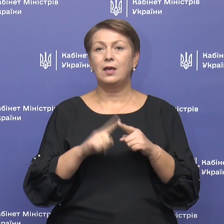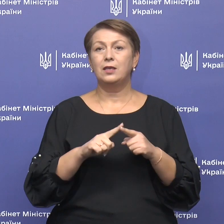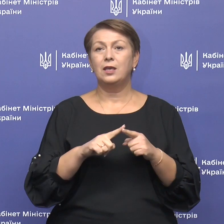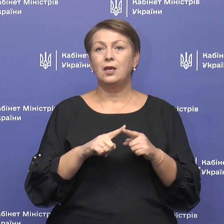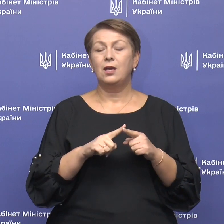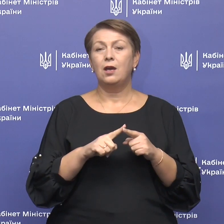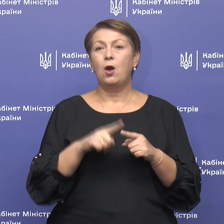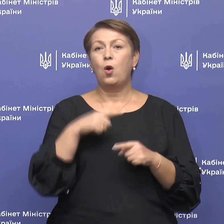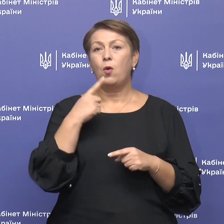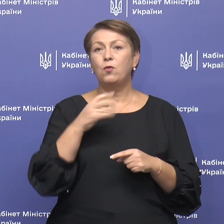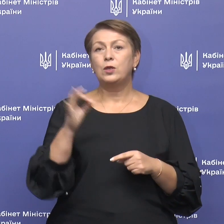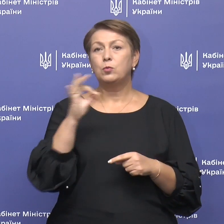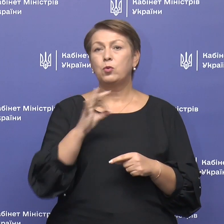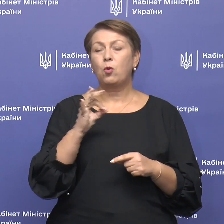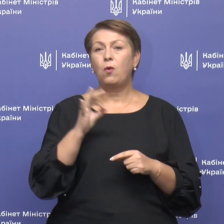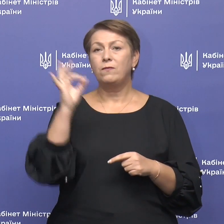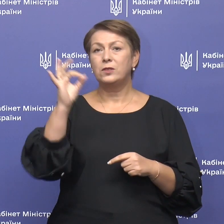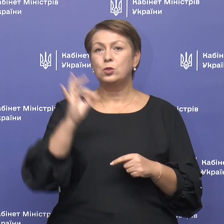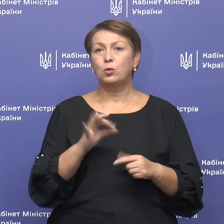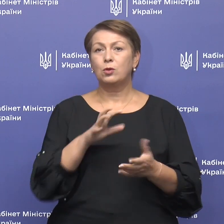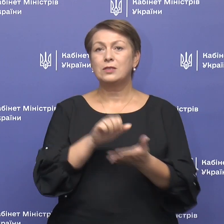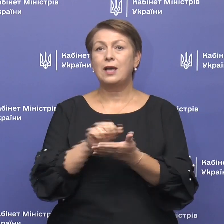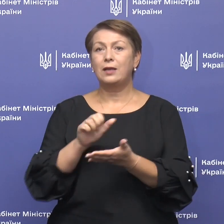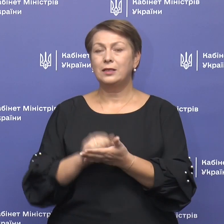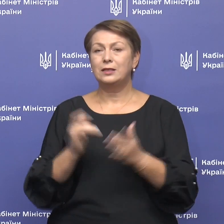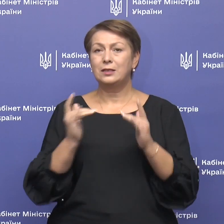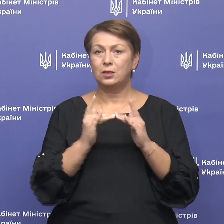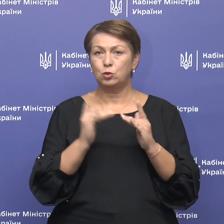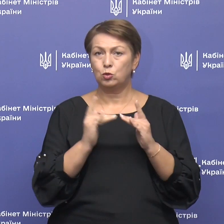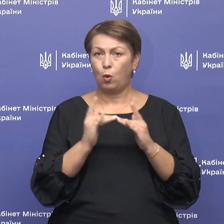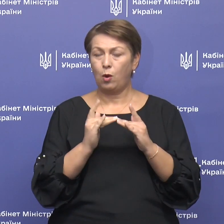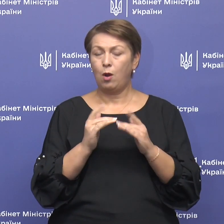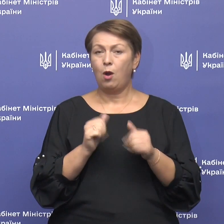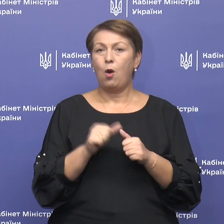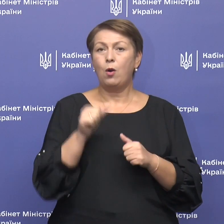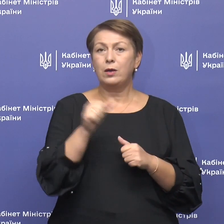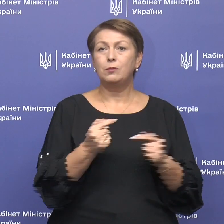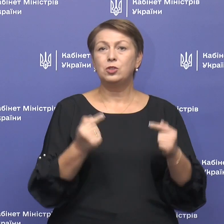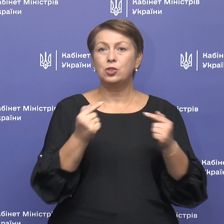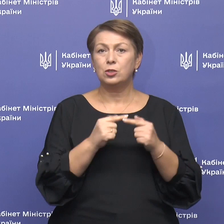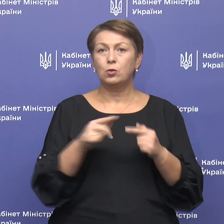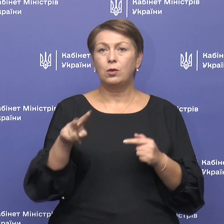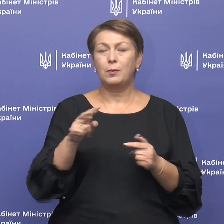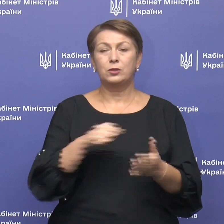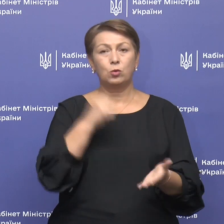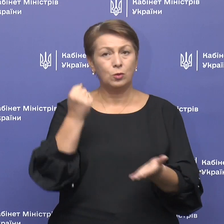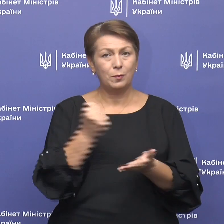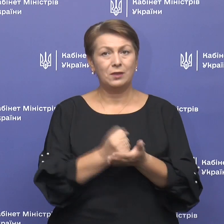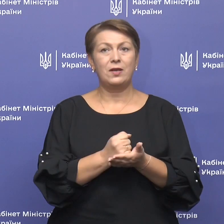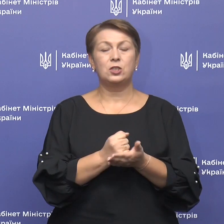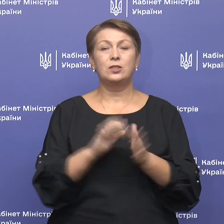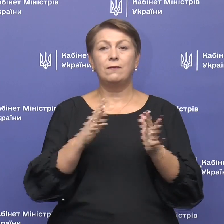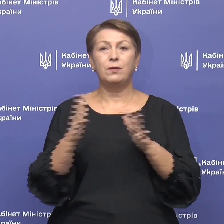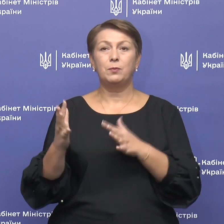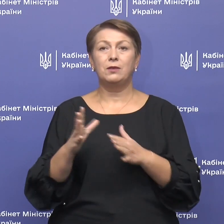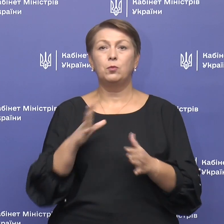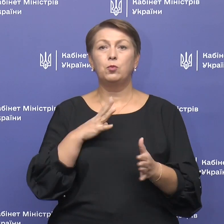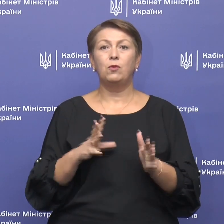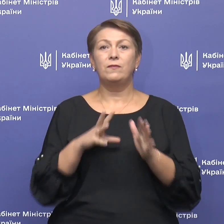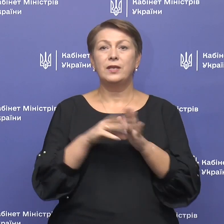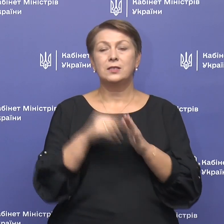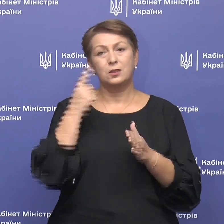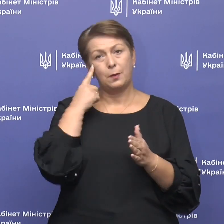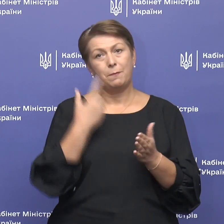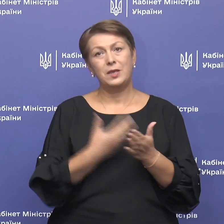відсоток зайнятих ліжок, окрім чітко лабораторно підтверджених випадків, було внесено і підозри.